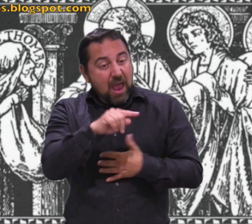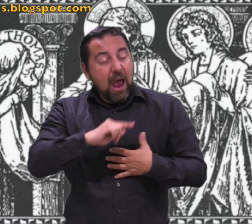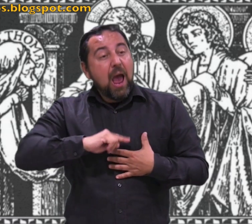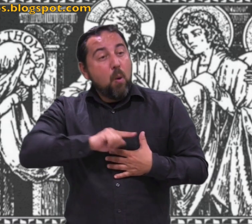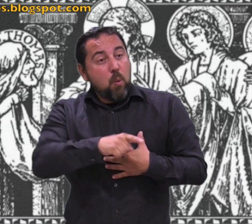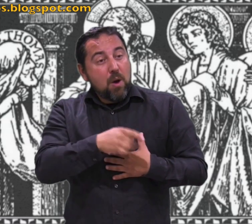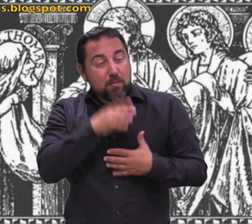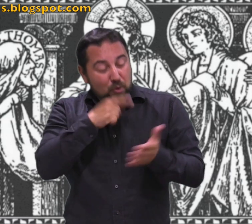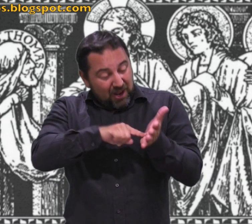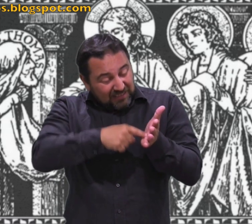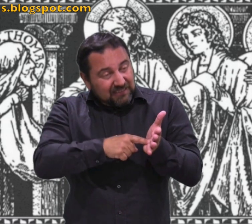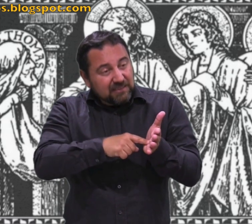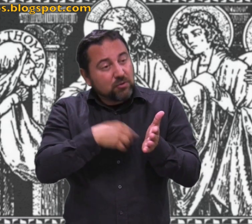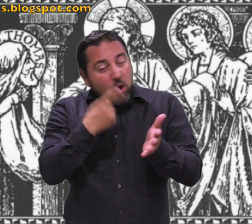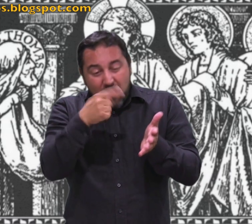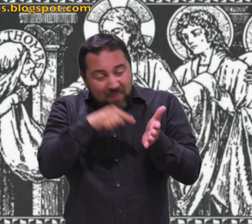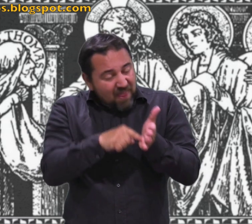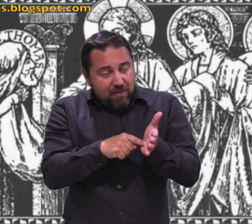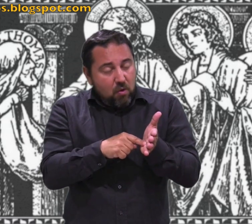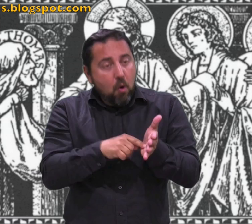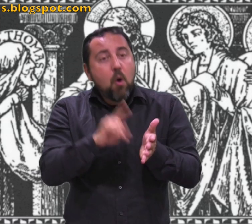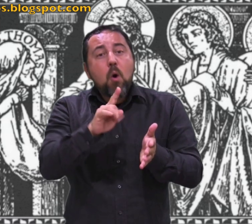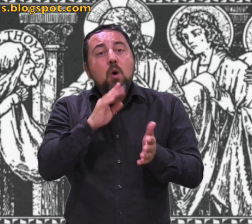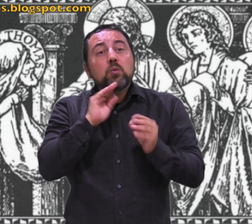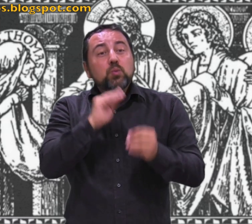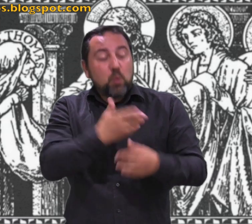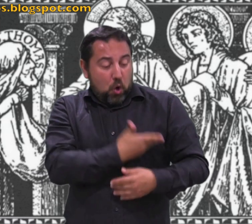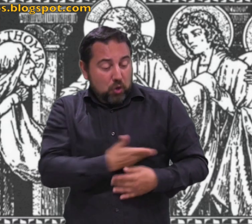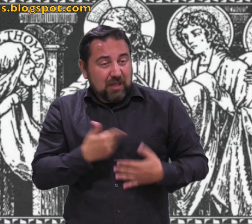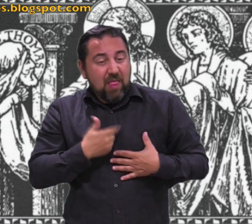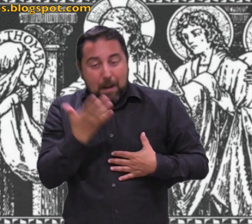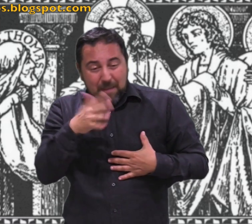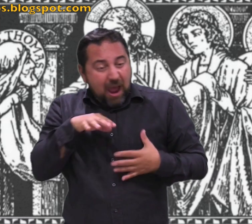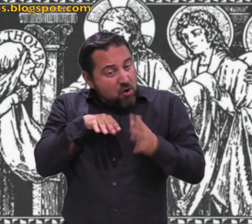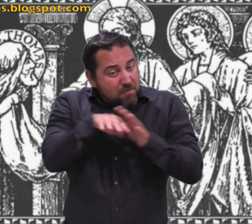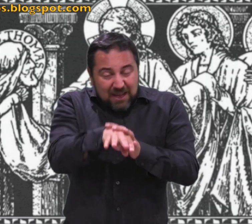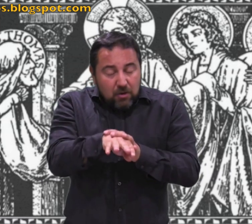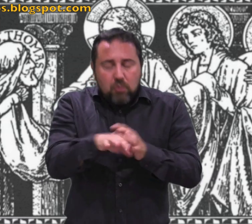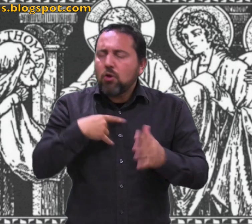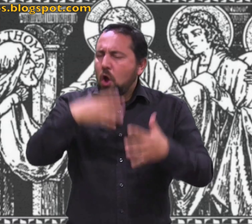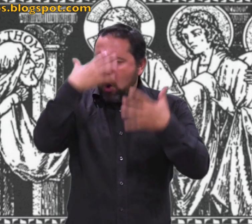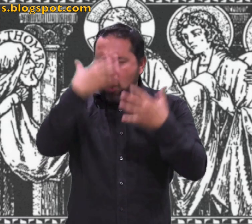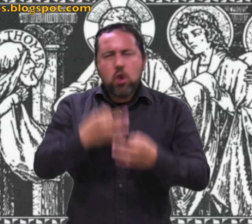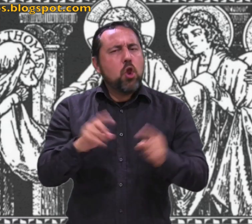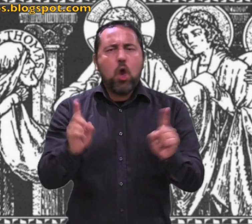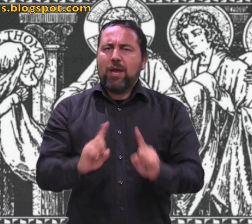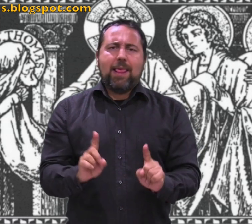si no meto el dedo en el agujero de los clavos y no meto la mano en su costado,